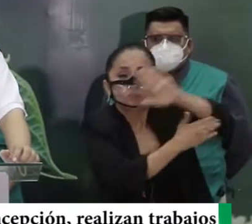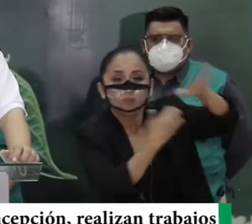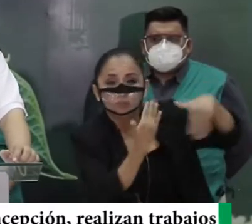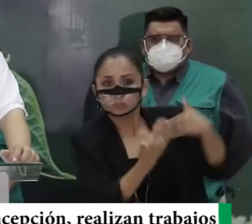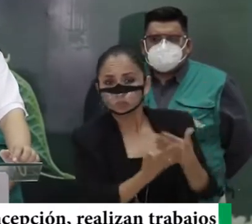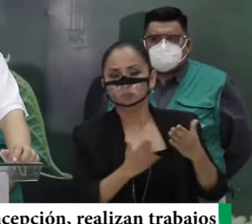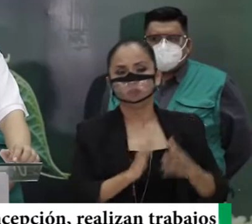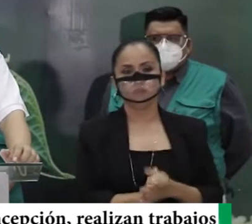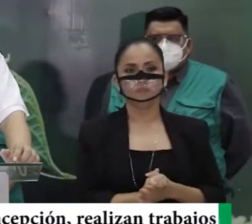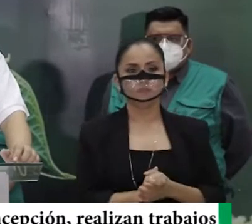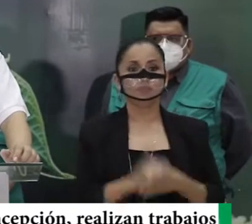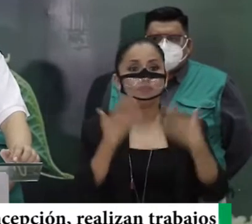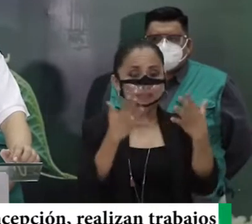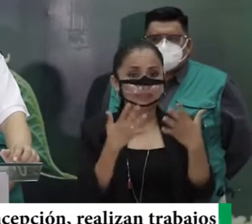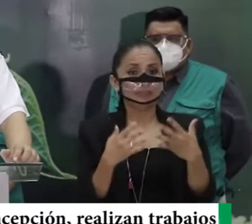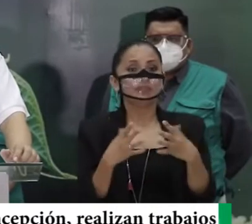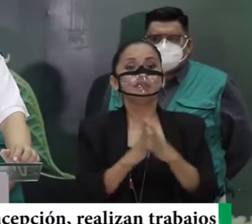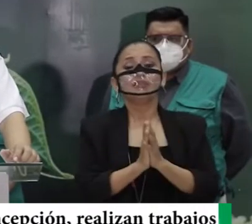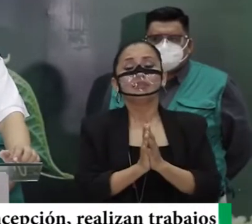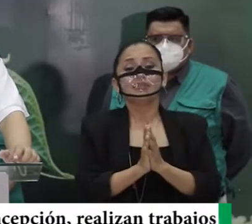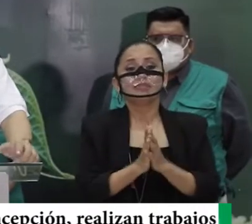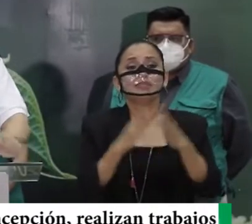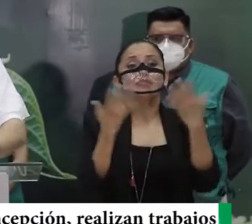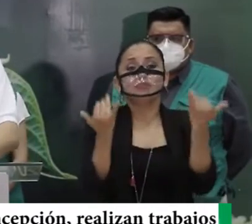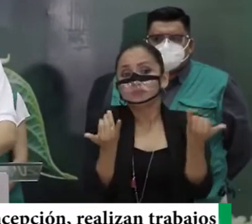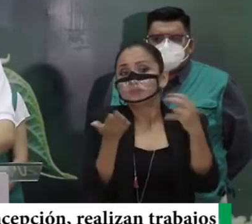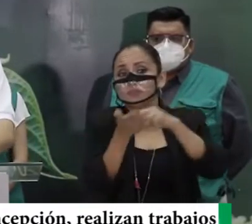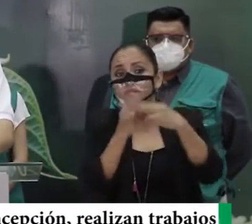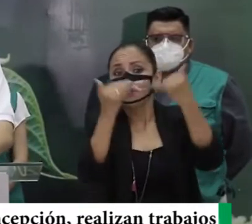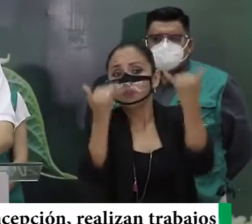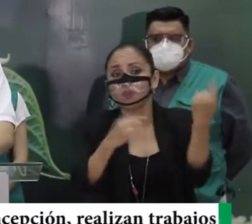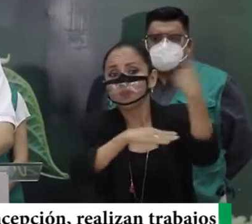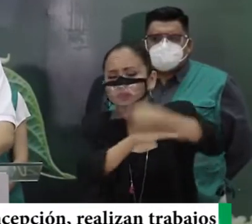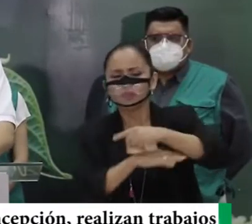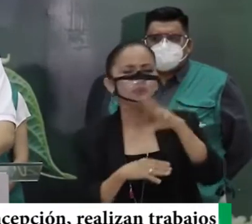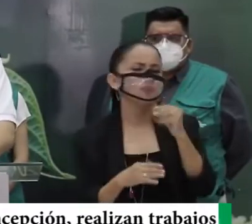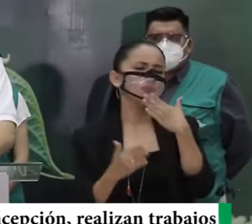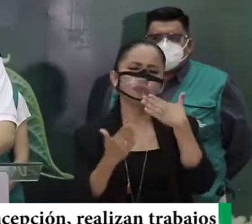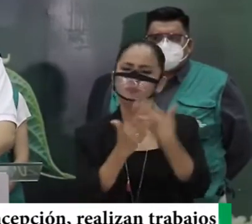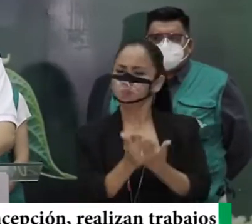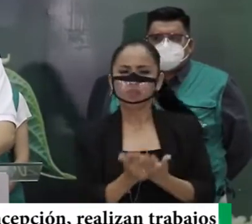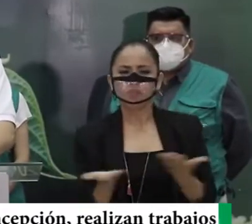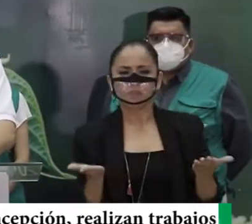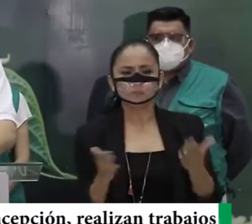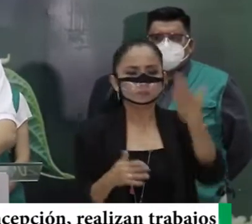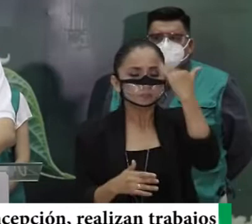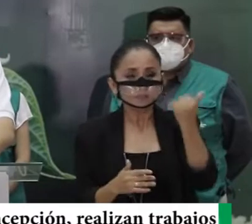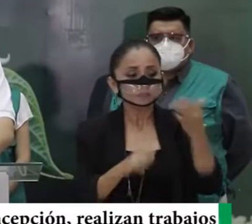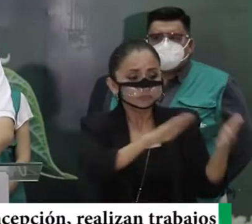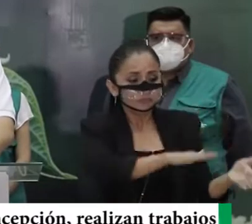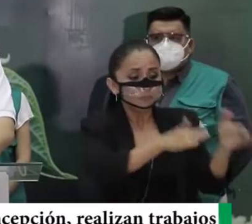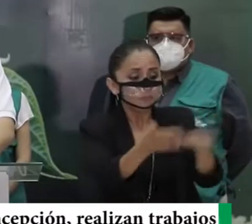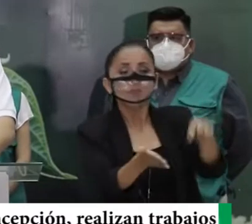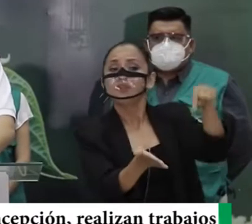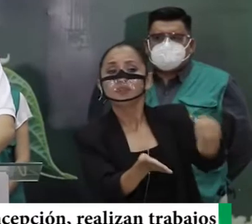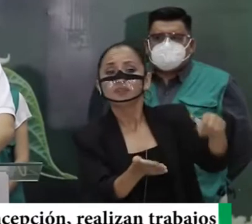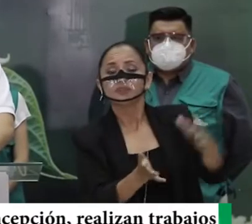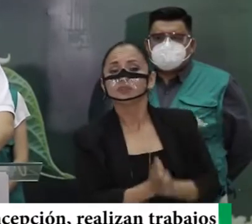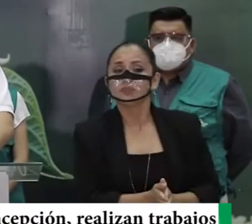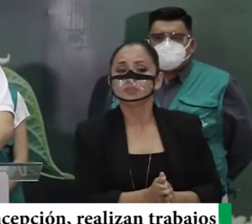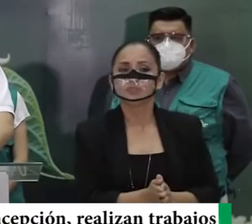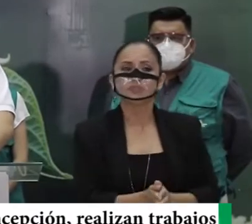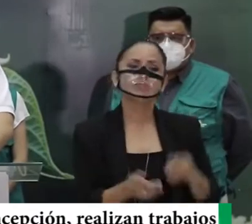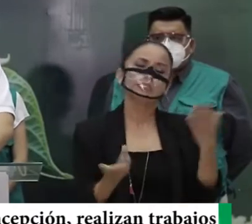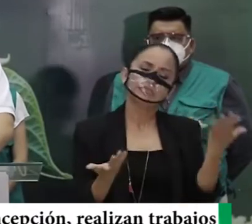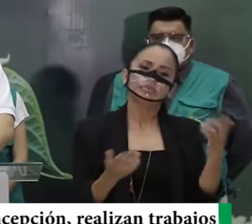Salud, decíamos que es un día no muy bueno porque entre estos fallecidos también debemos